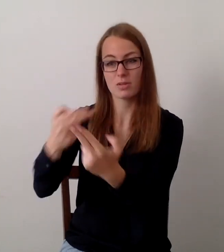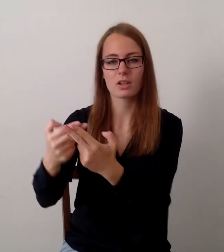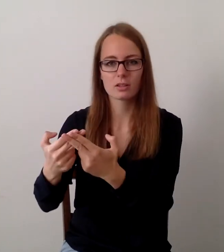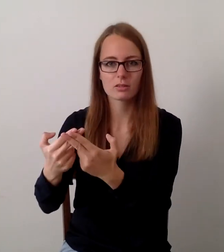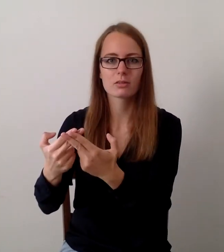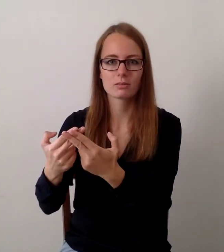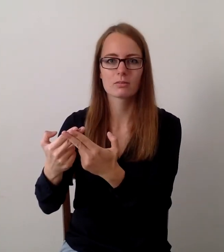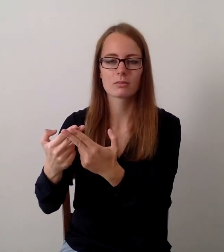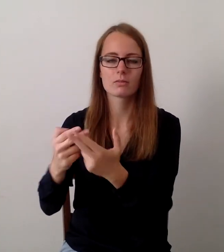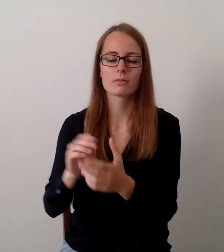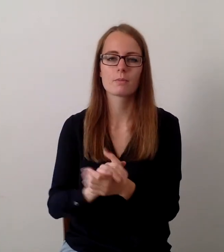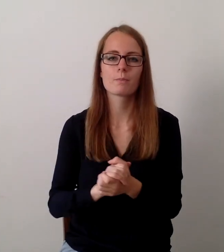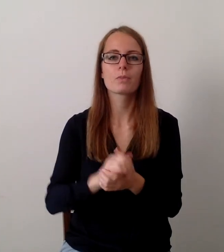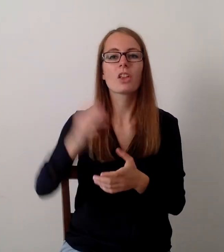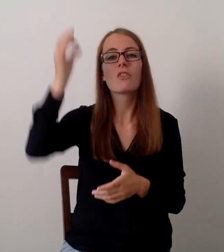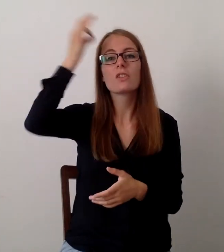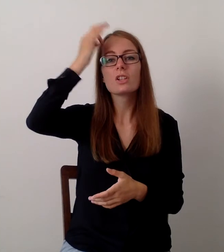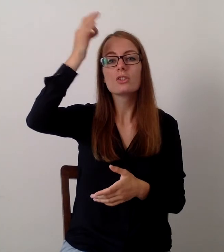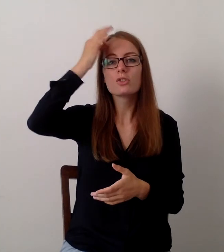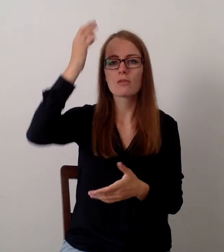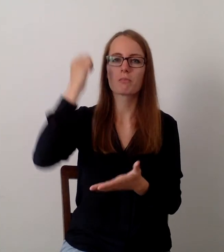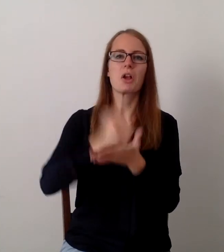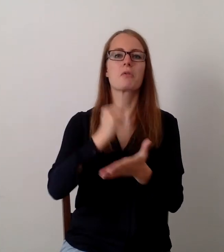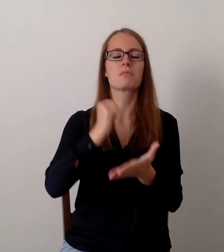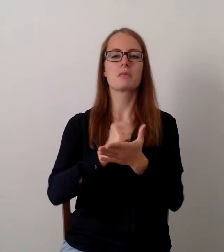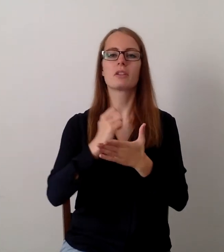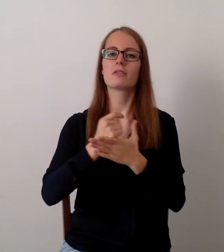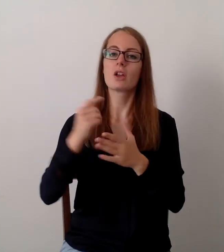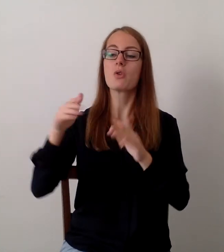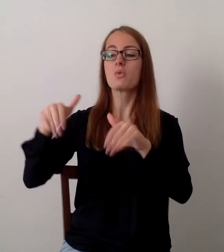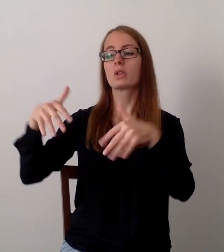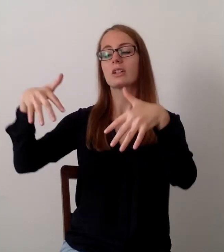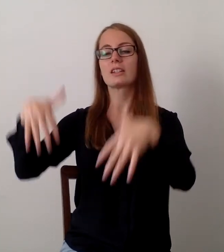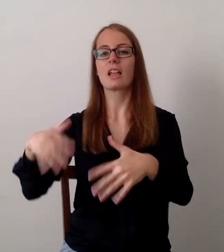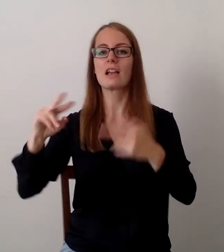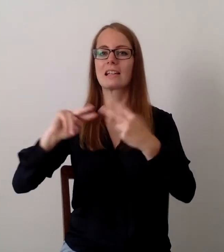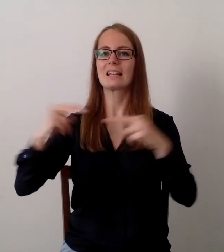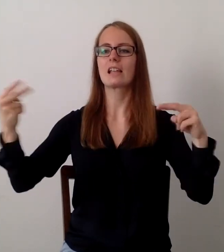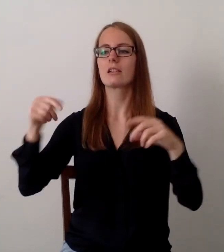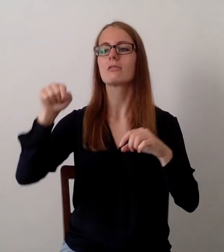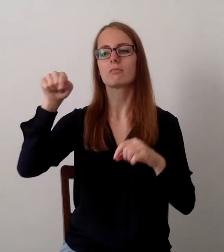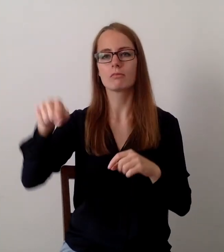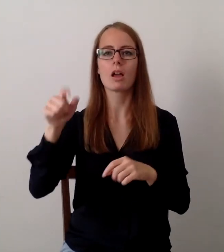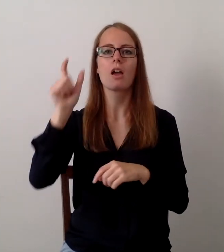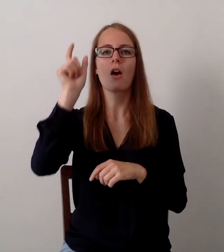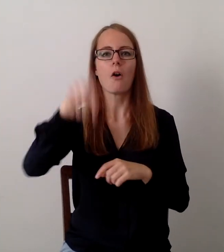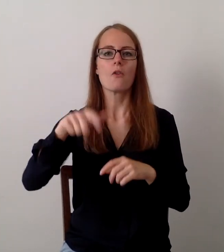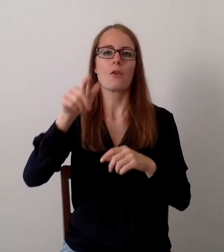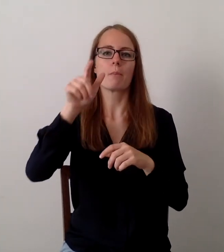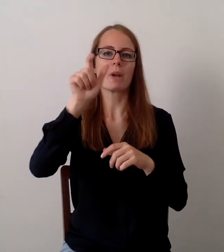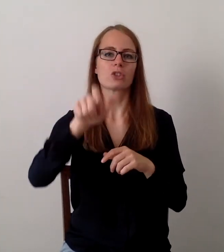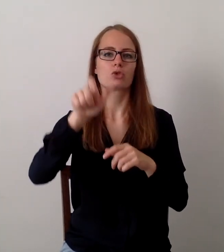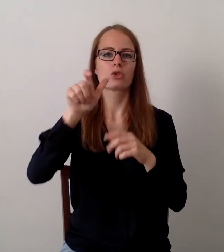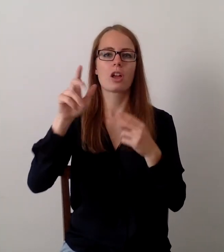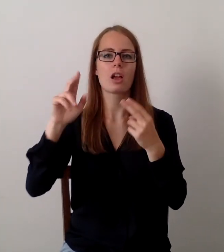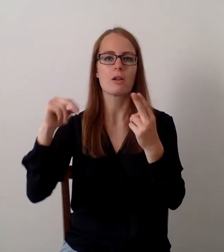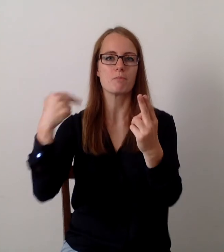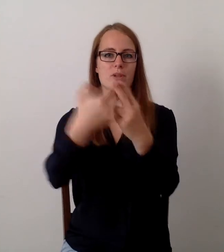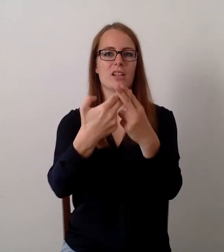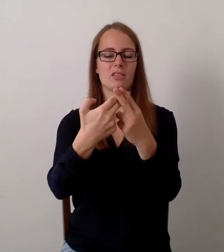Bis sich hoffentlich behauptet, ein Hund hat ein Rieses Anpassungsgenen an das Zusammenleben mit Menschen. Das ist einfach Bullshit. Weil,